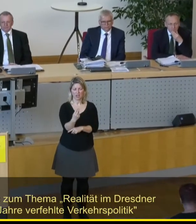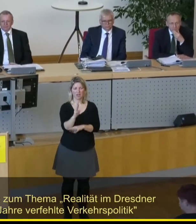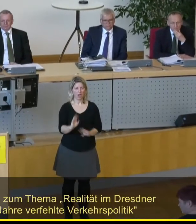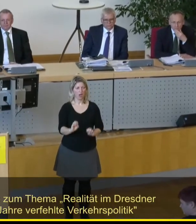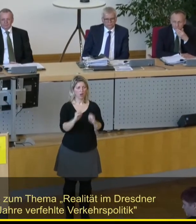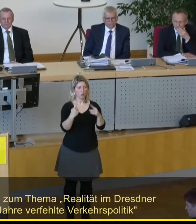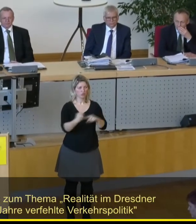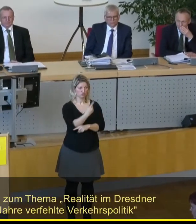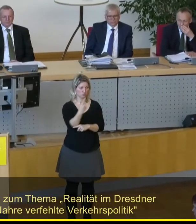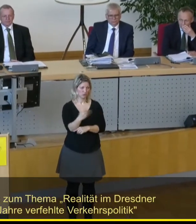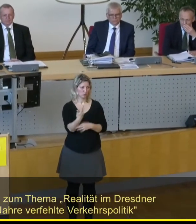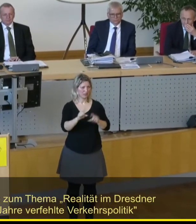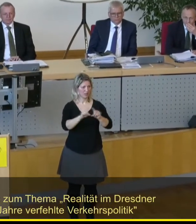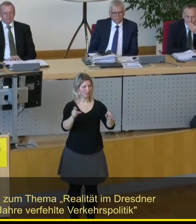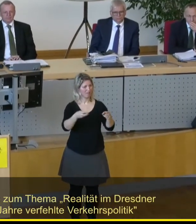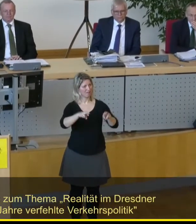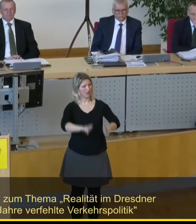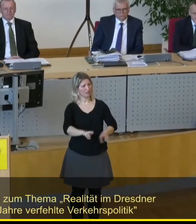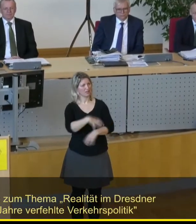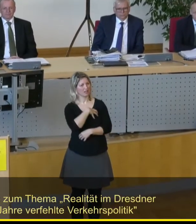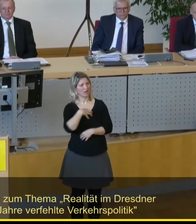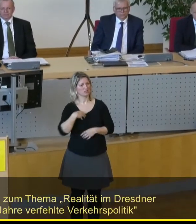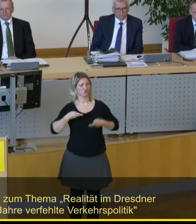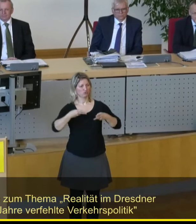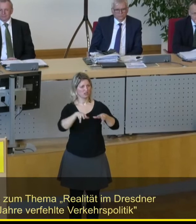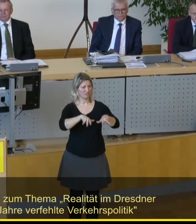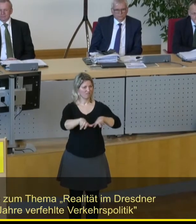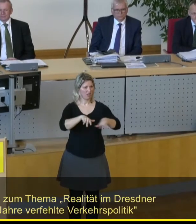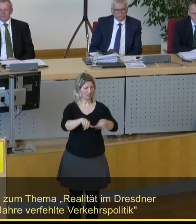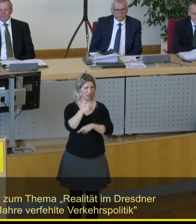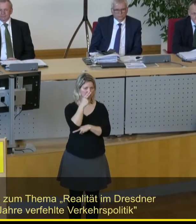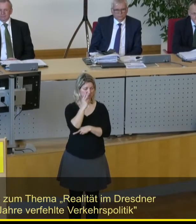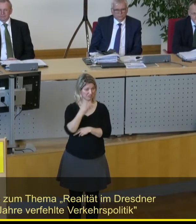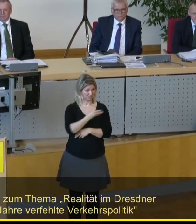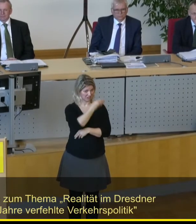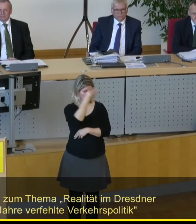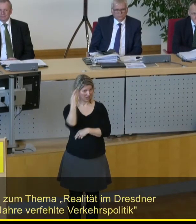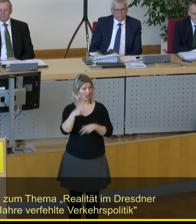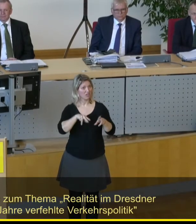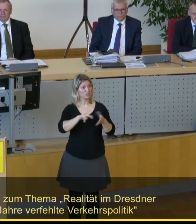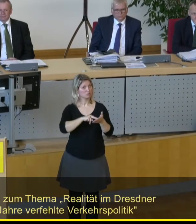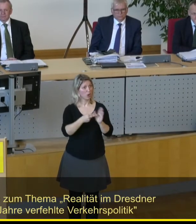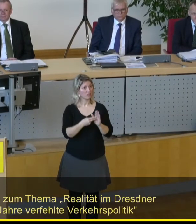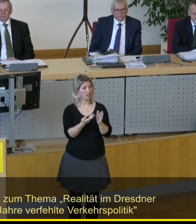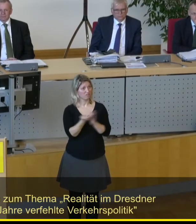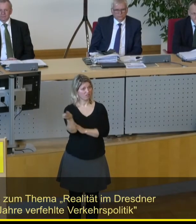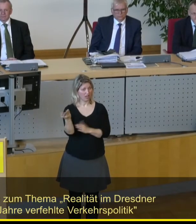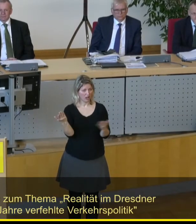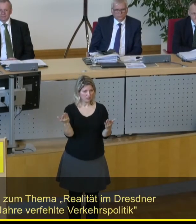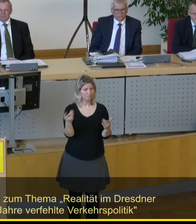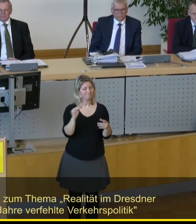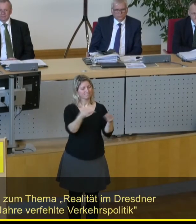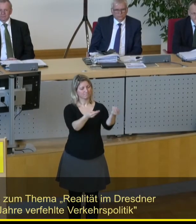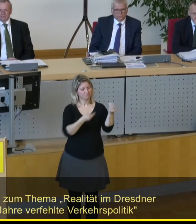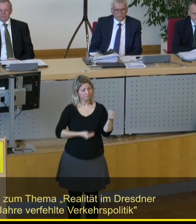Stunde zum Thema Realität im Dresdner Straßenverkehr. Vier Jahre verfehlte Verkehrspolitikeinreicher ist die